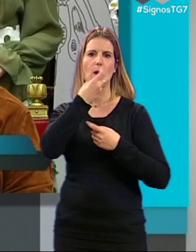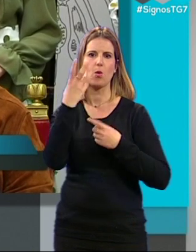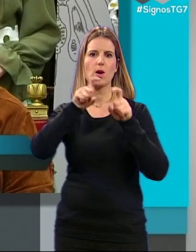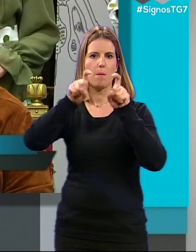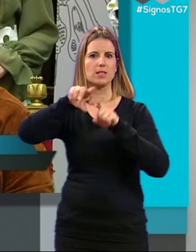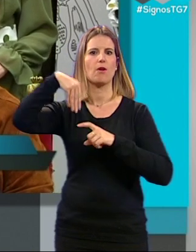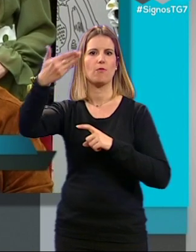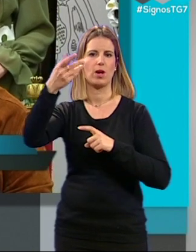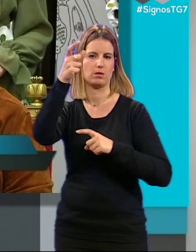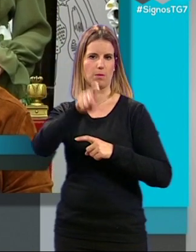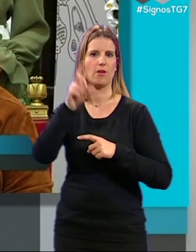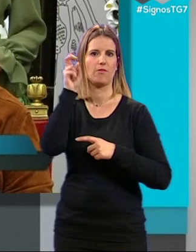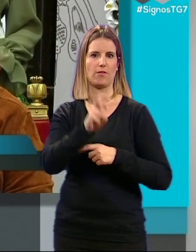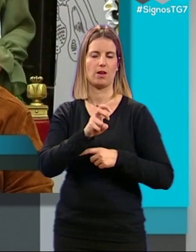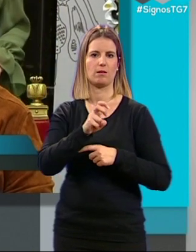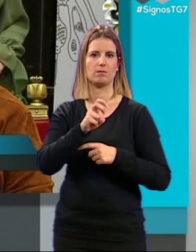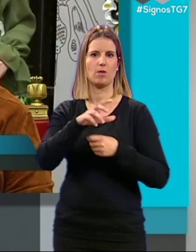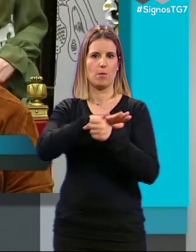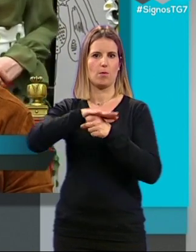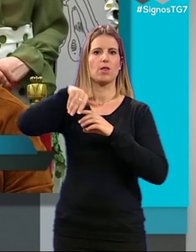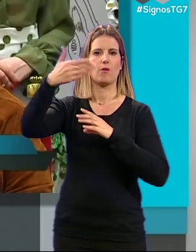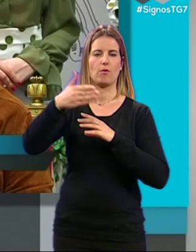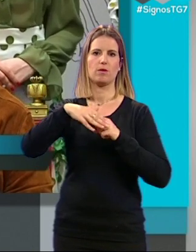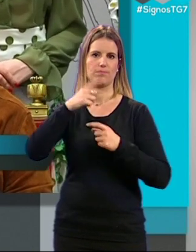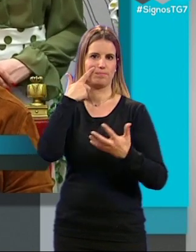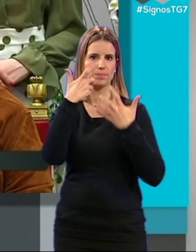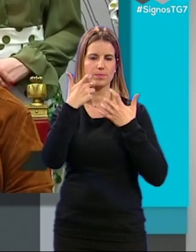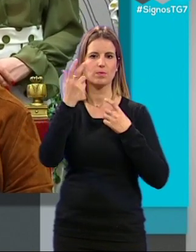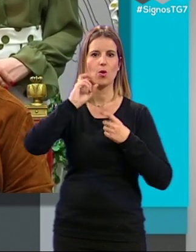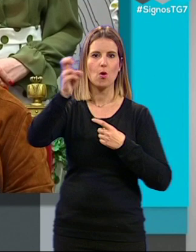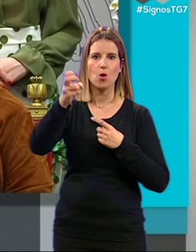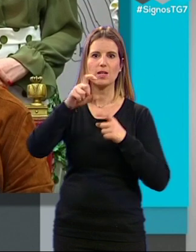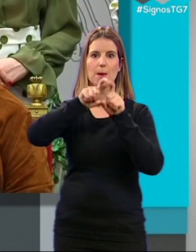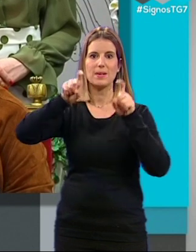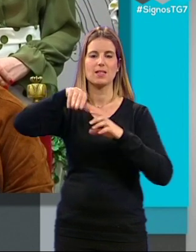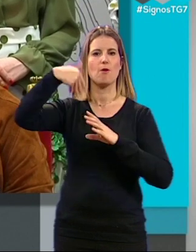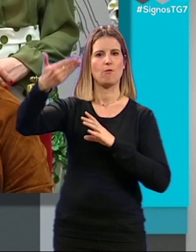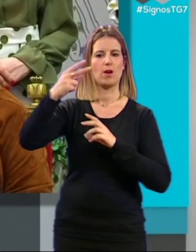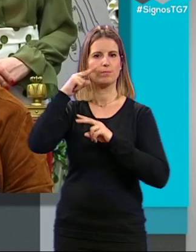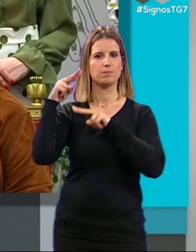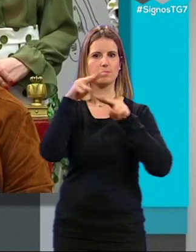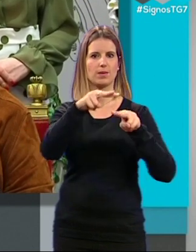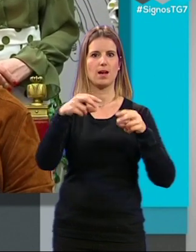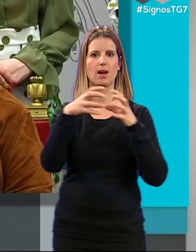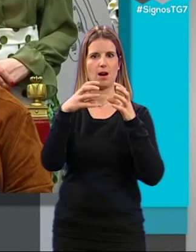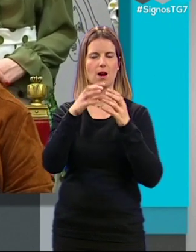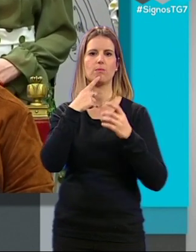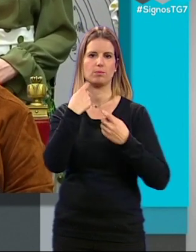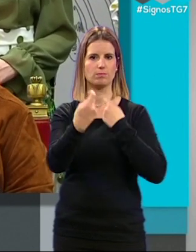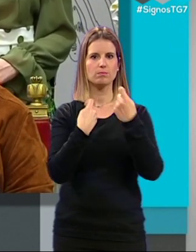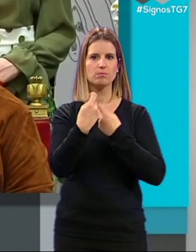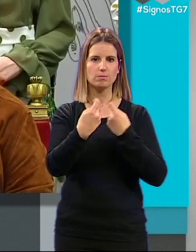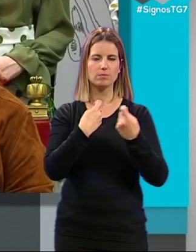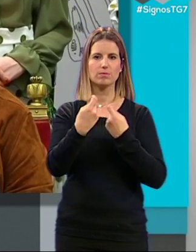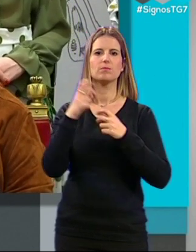en esta edición también es bastante a destacar que ya otras firmas de fuera vean a Granada como un nicho de mercado como es